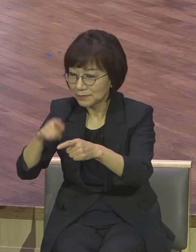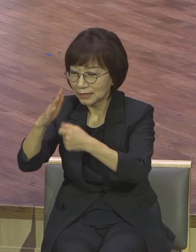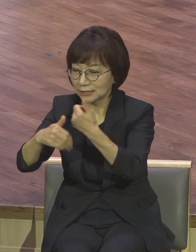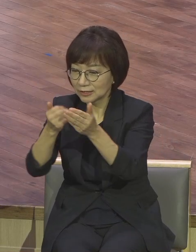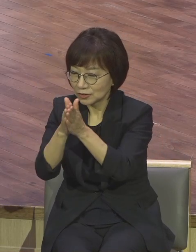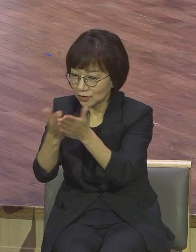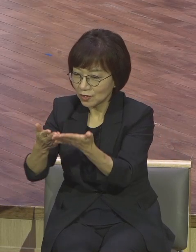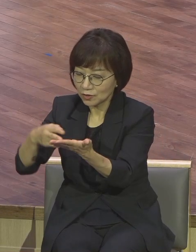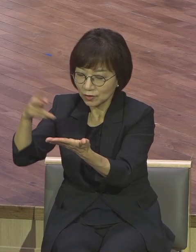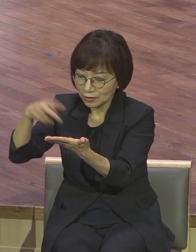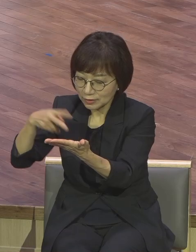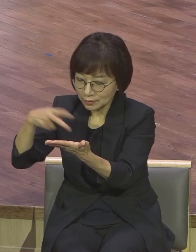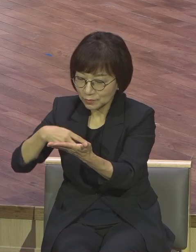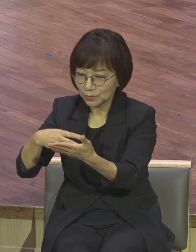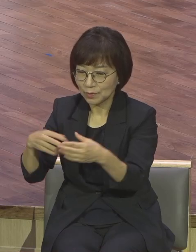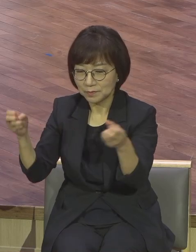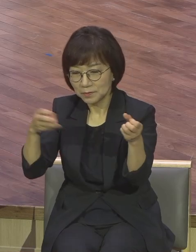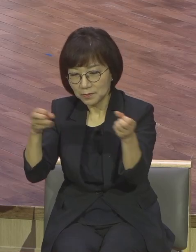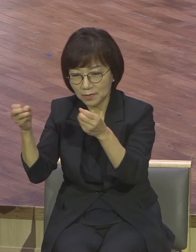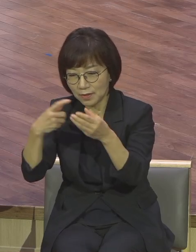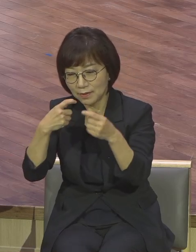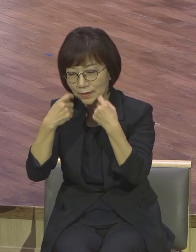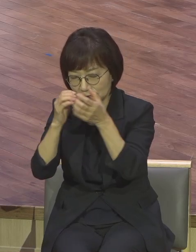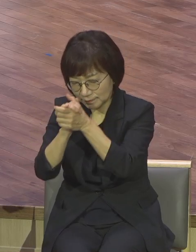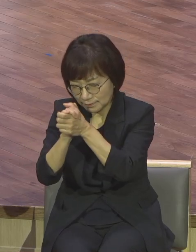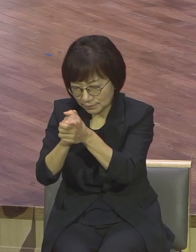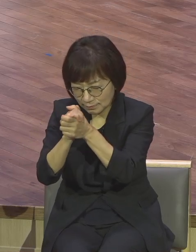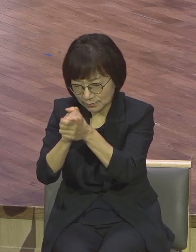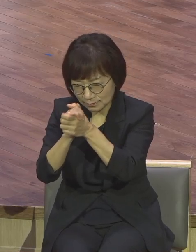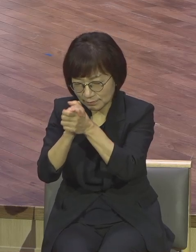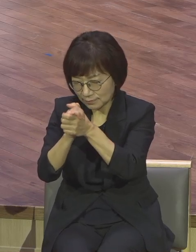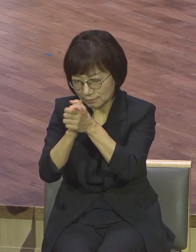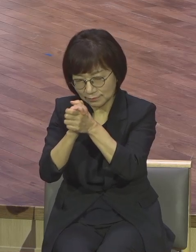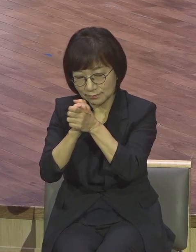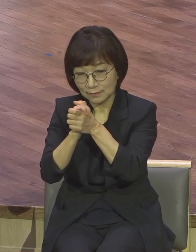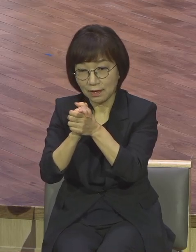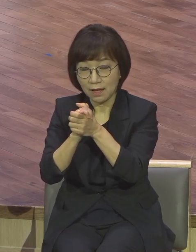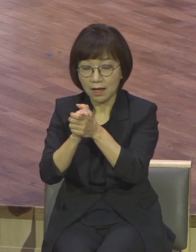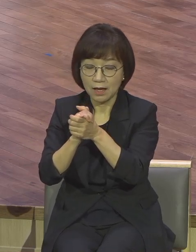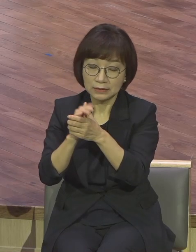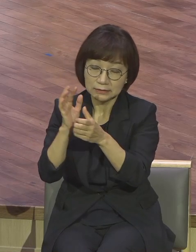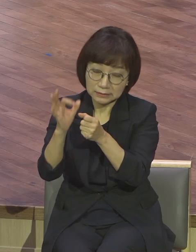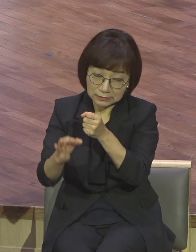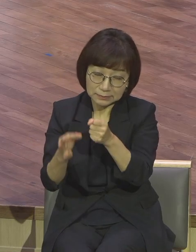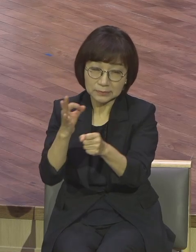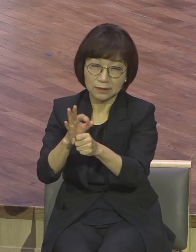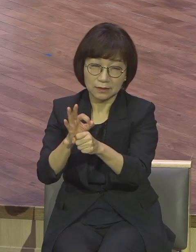개인기도 하고 그렇게 살았어요 10년을 하루같이